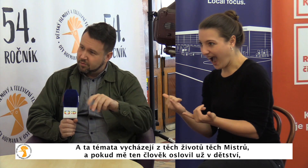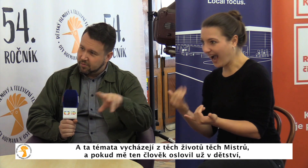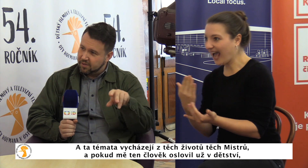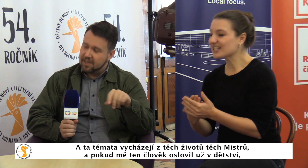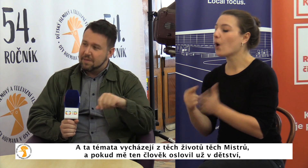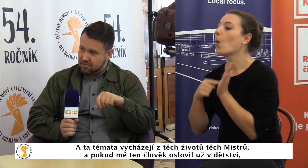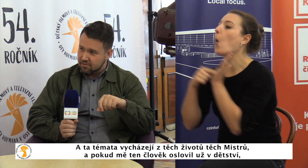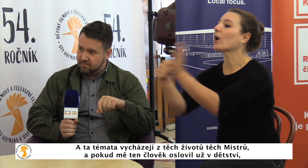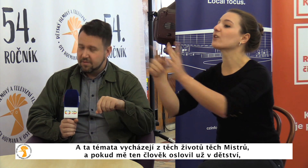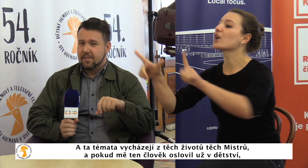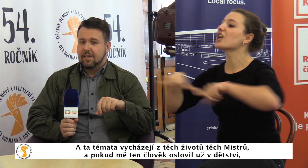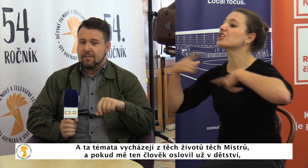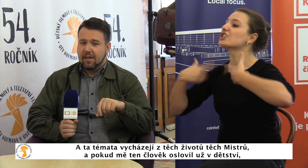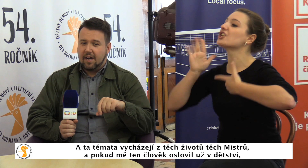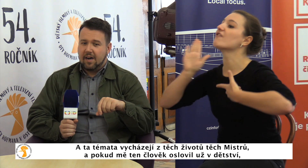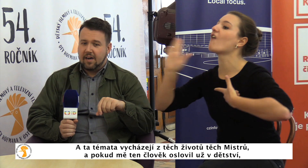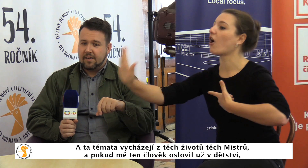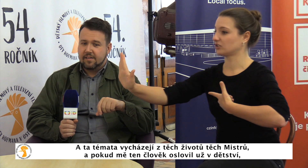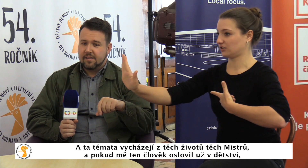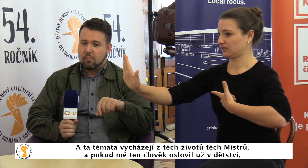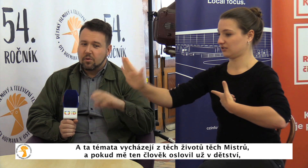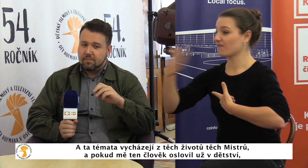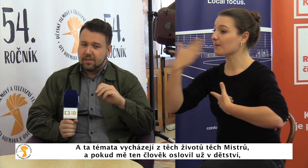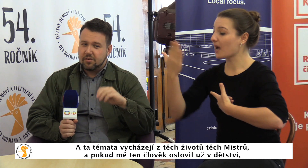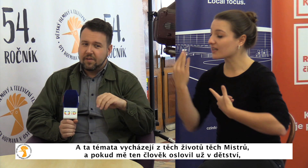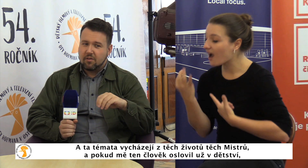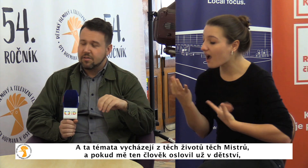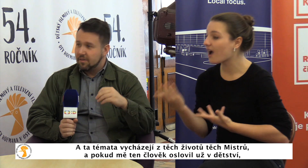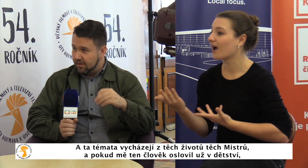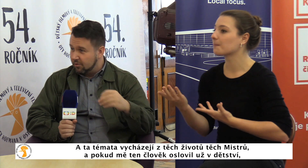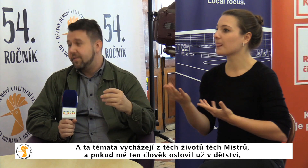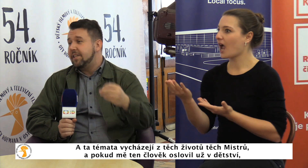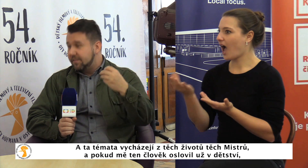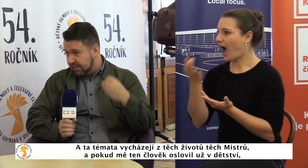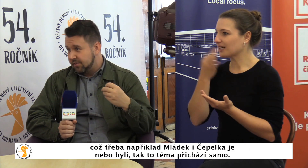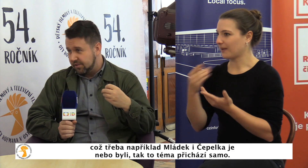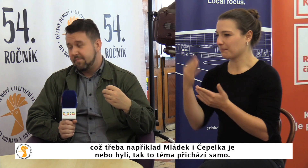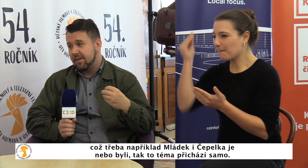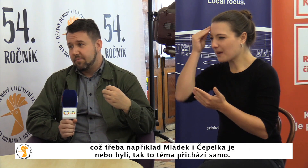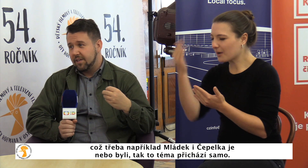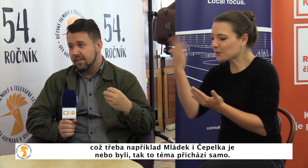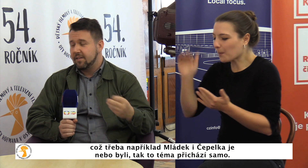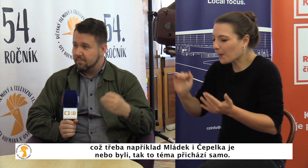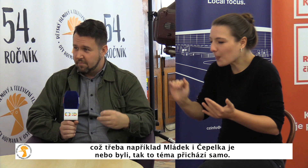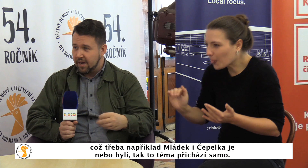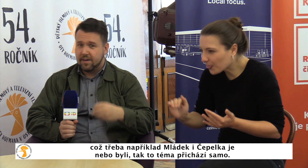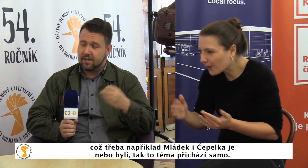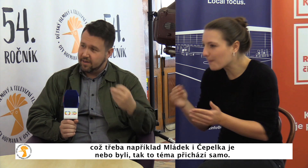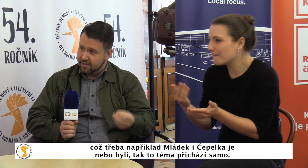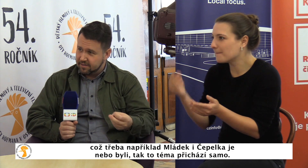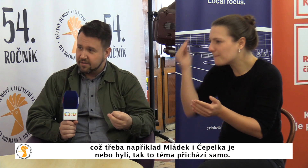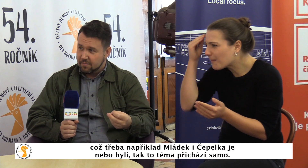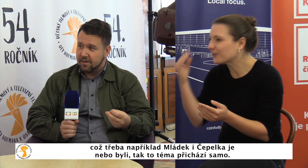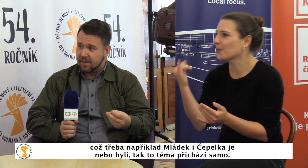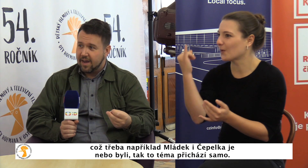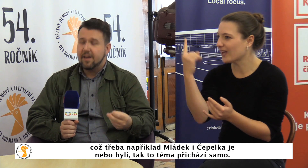těch životů, těch mistrů. A pokud mě ten člověk oslovil už v dětství, což třeba například Mládek